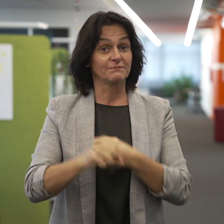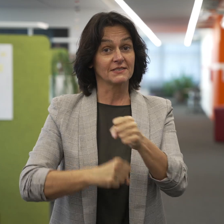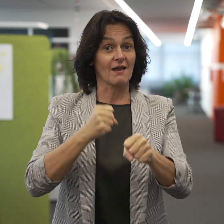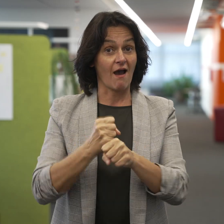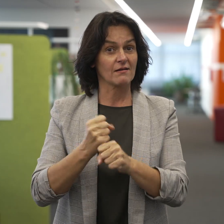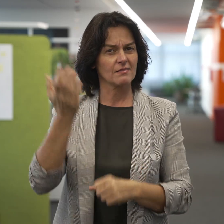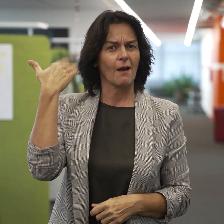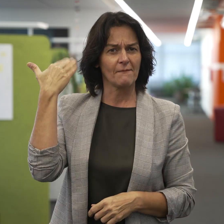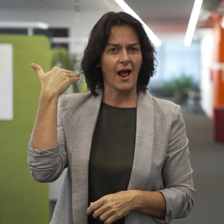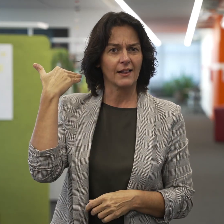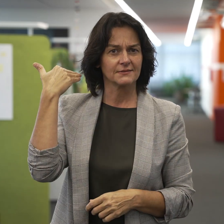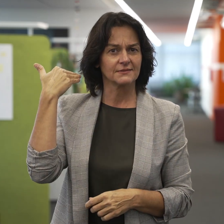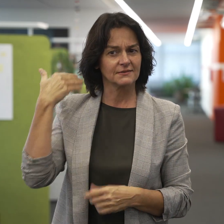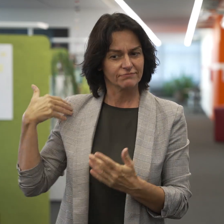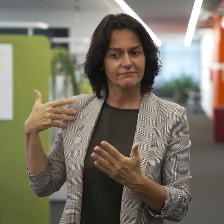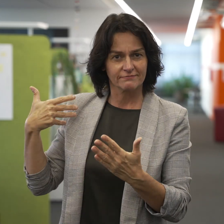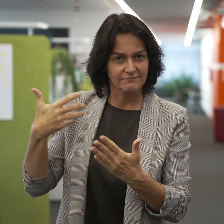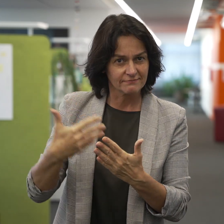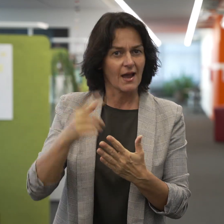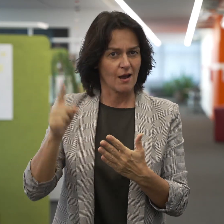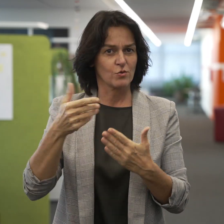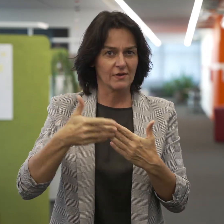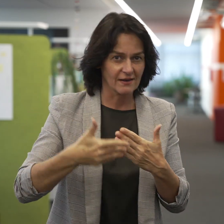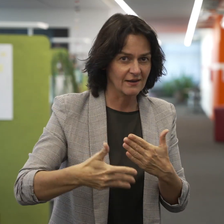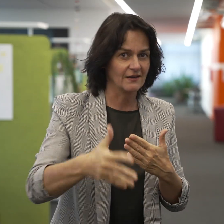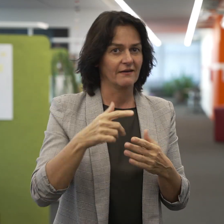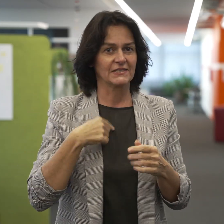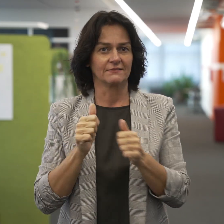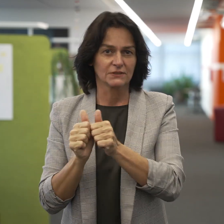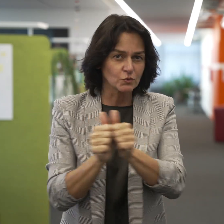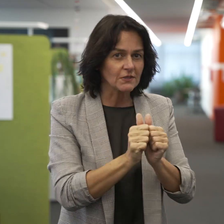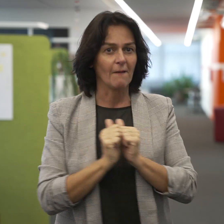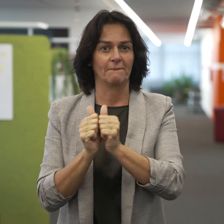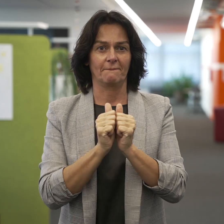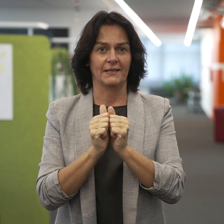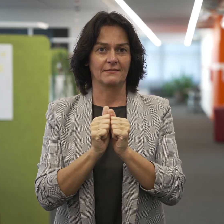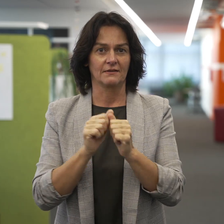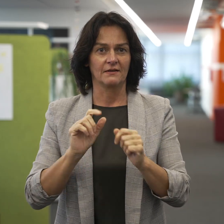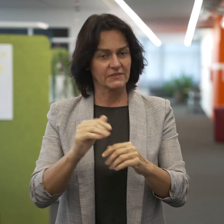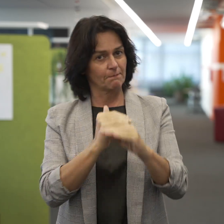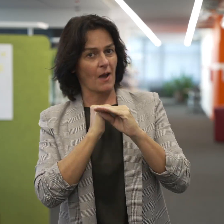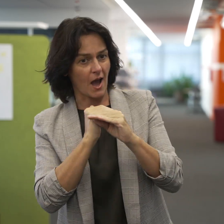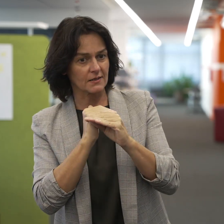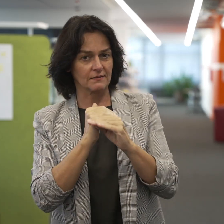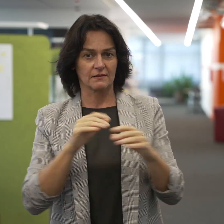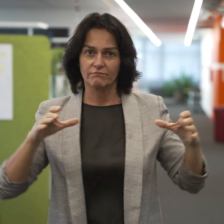Nach 75 Jahren werden wir die Herausforderung gemeinsam annehmen und müssen gemeinsam mit unseren Partnern in den Kantonen